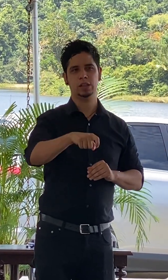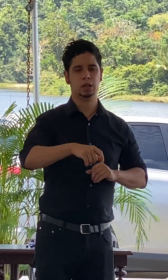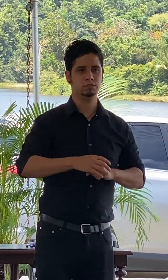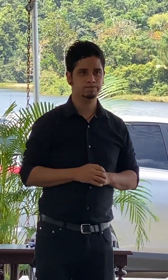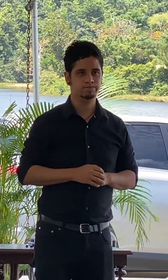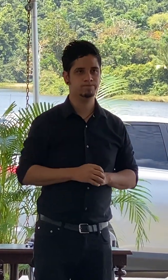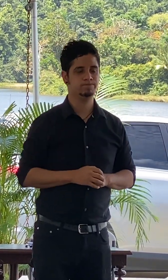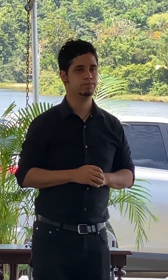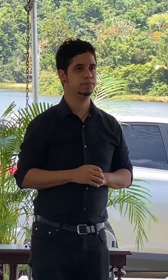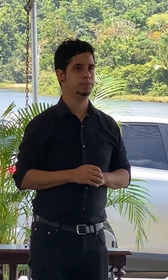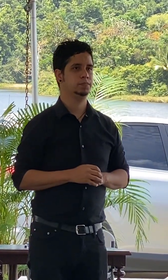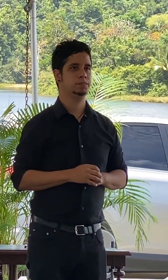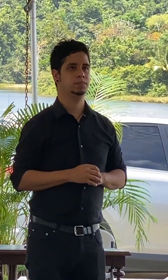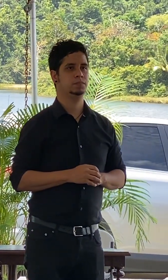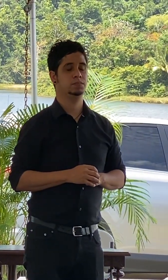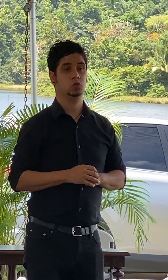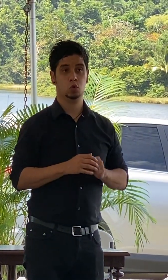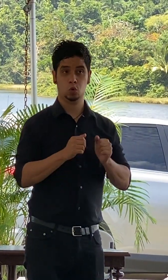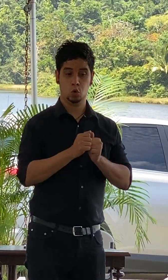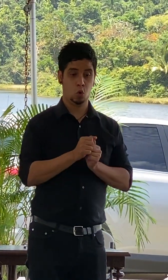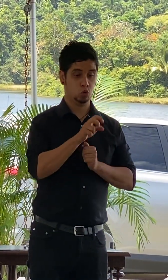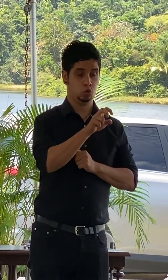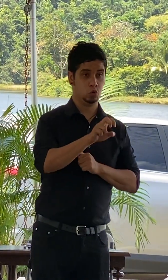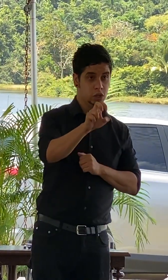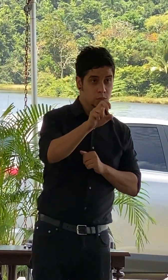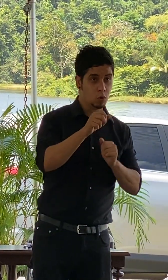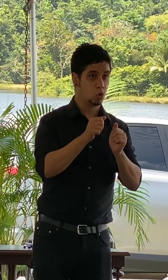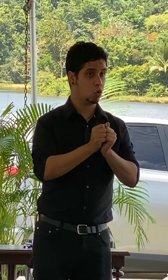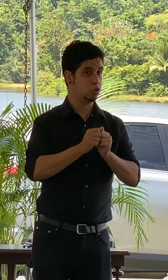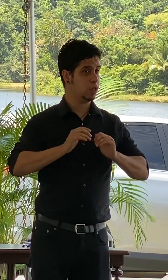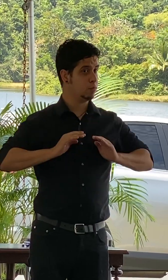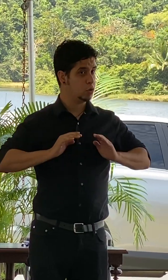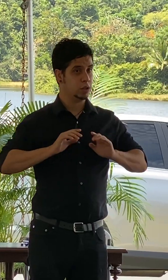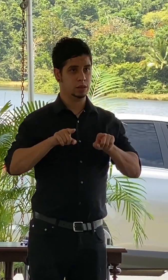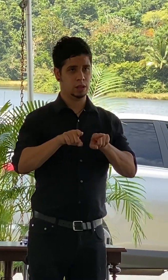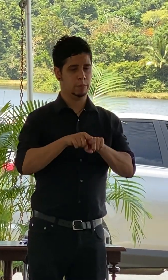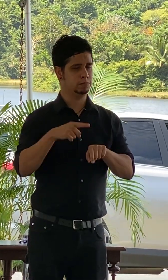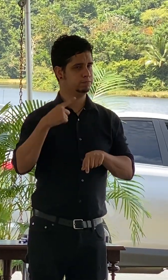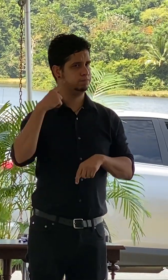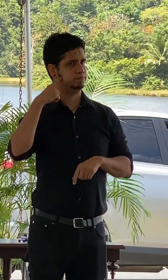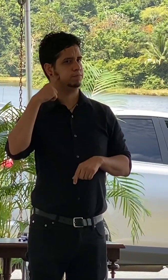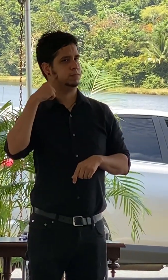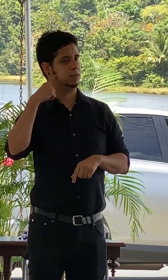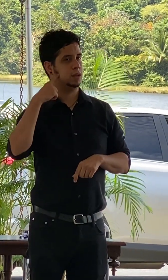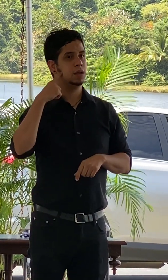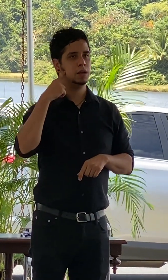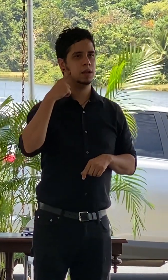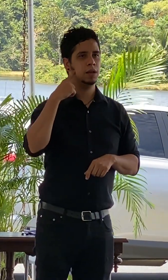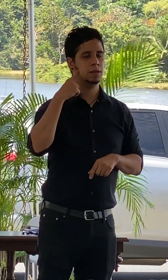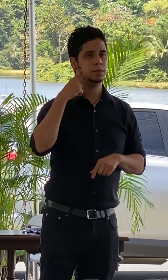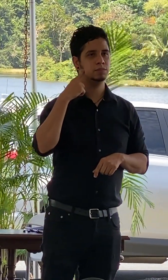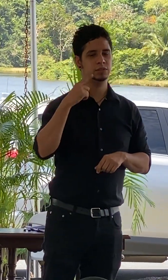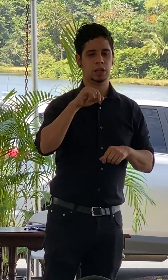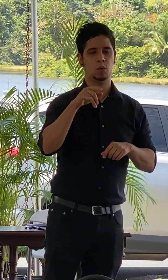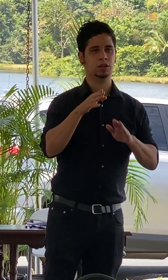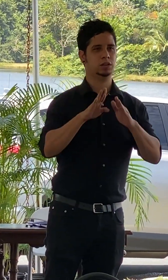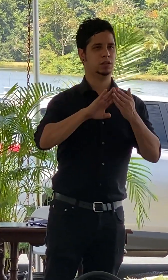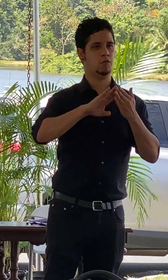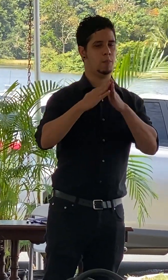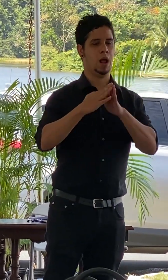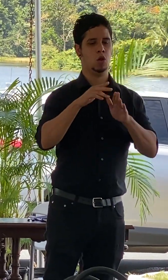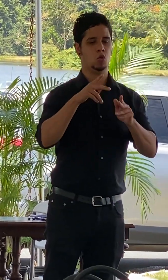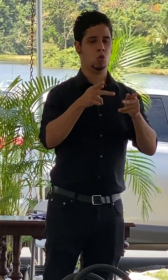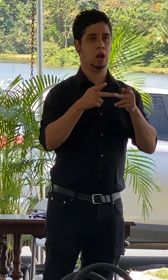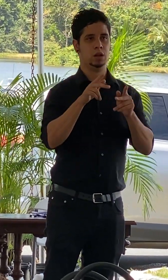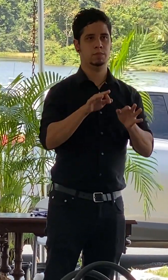el turismo o los deportes por ahí escuché de que san juan pues va a ser la mezcla del deporte de puerto rico pero